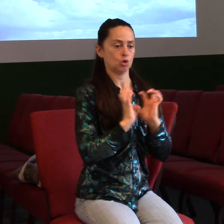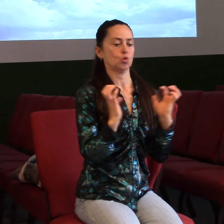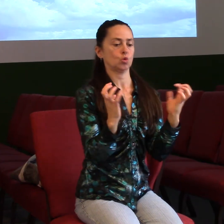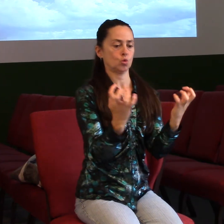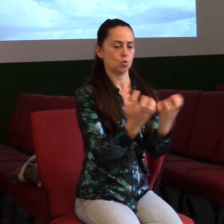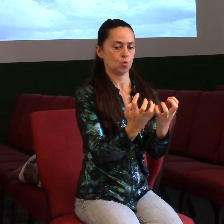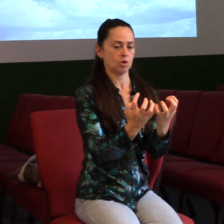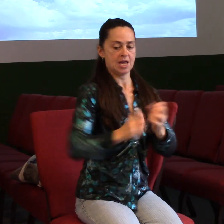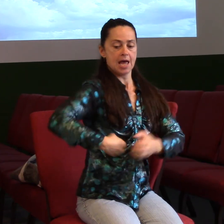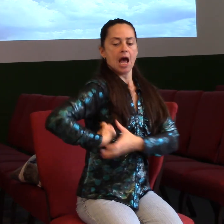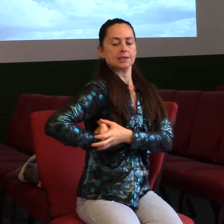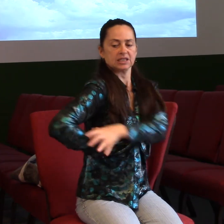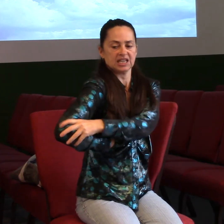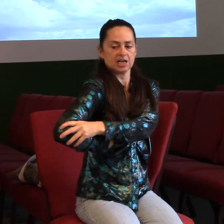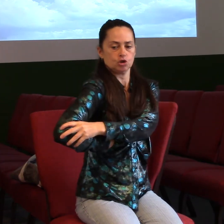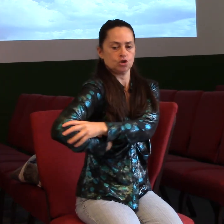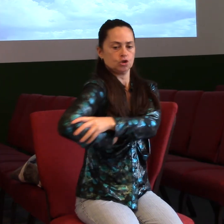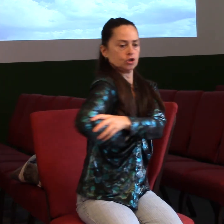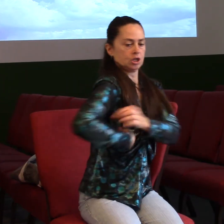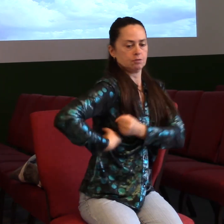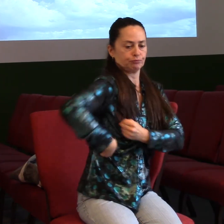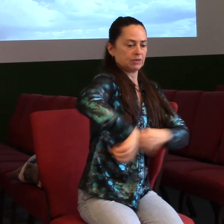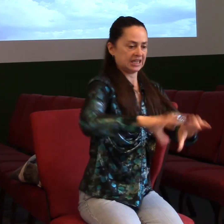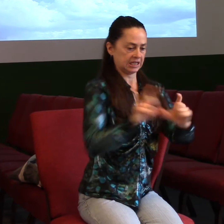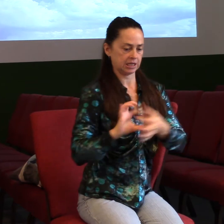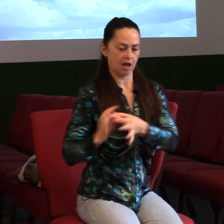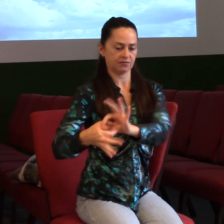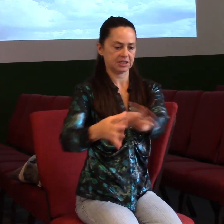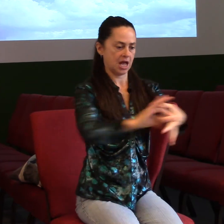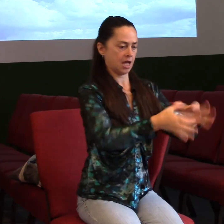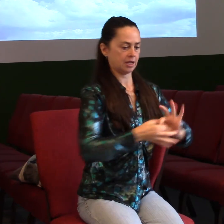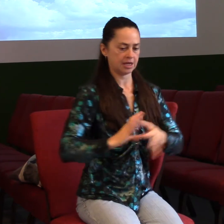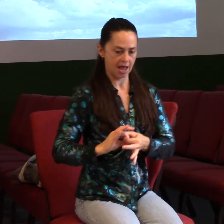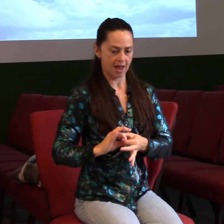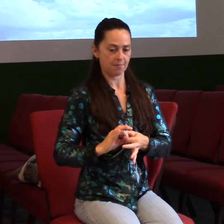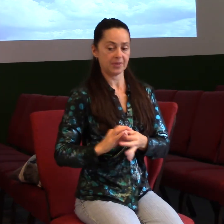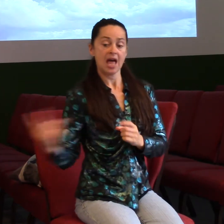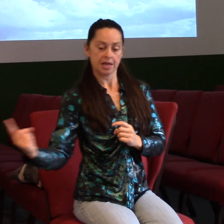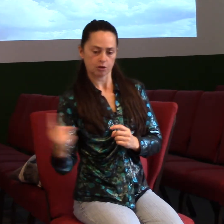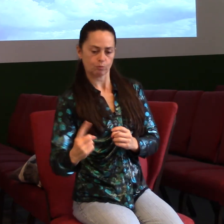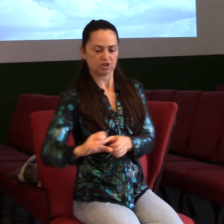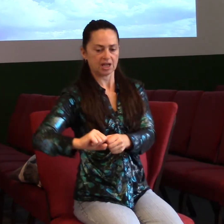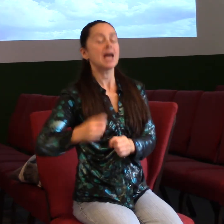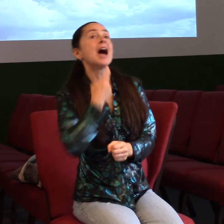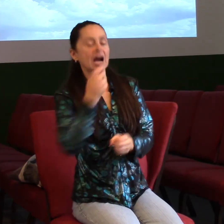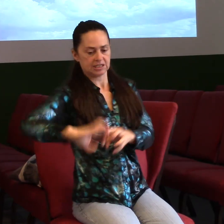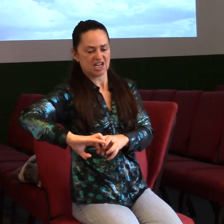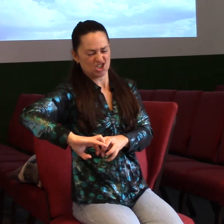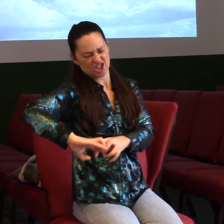roztrhnout. A když by tam seděl jeden člověk, tak těch 20 lidí ho sebere a odnese pryč a nic neřeší, že? Ale takhle, když tam sedí těch 10